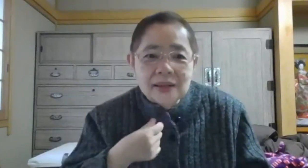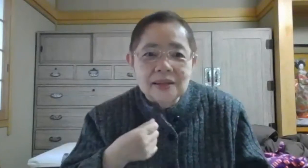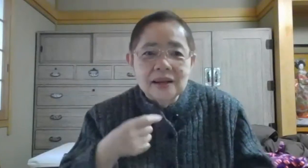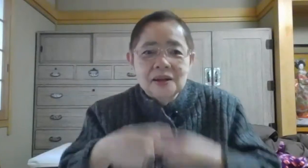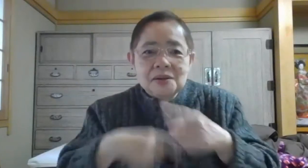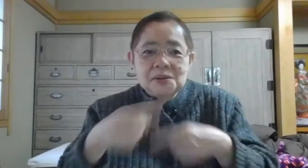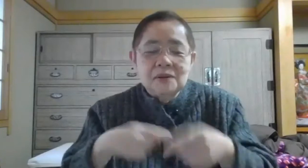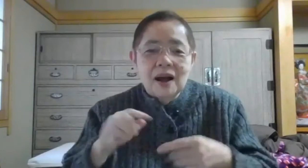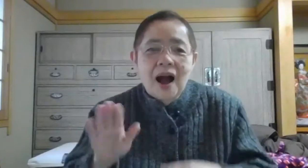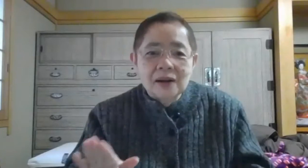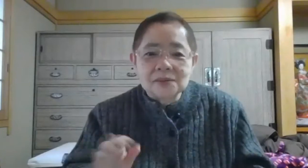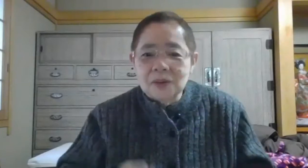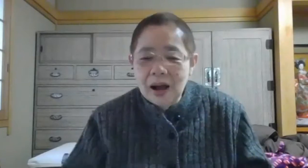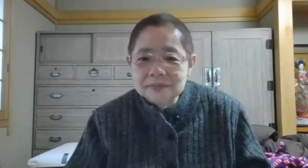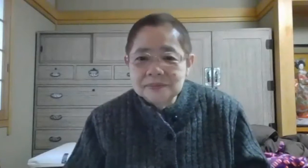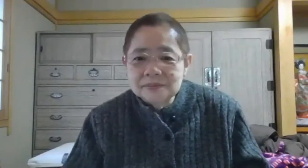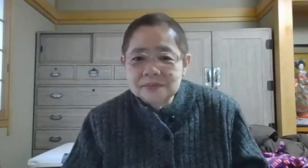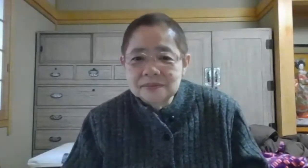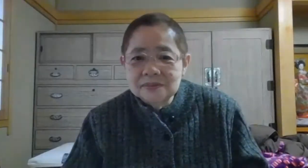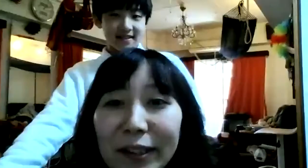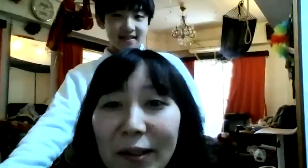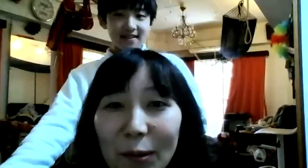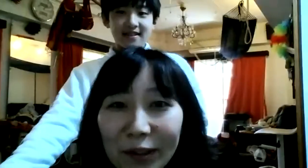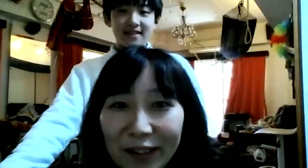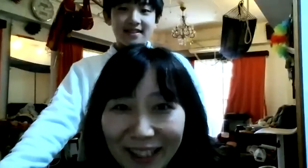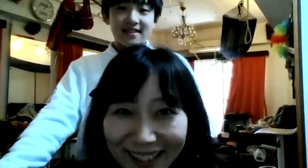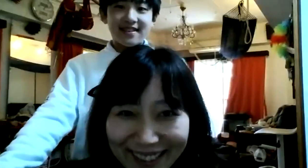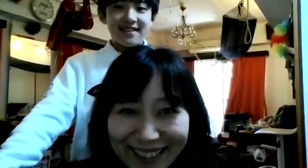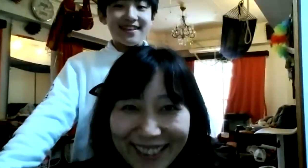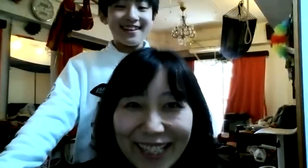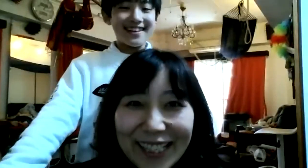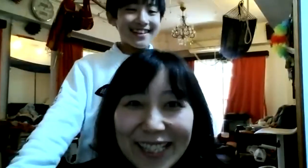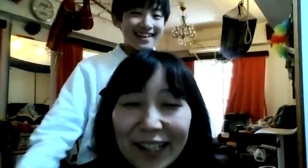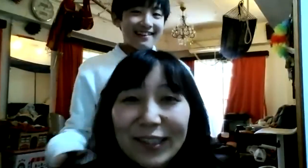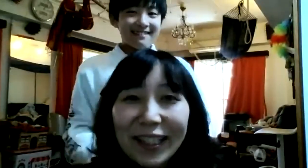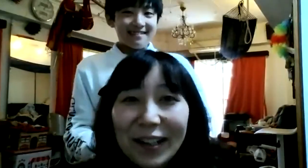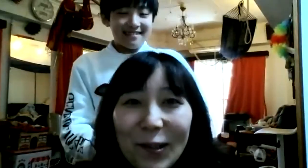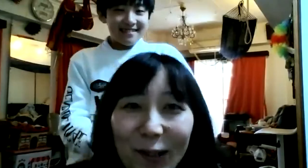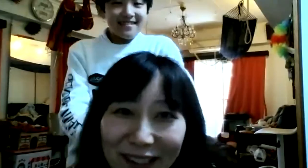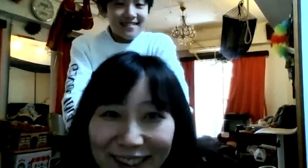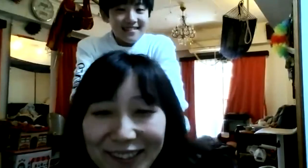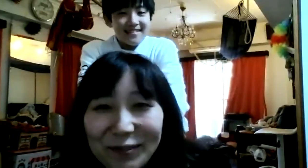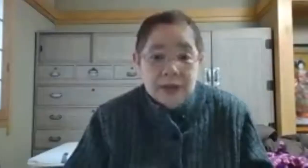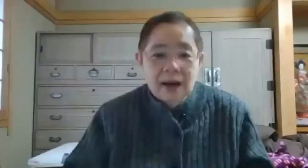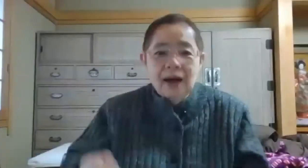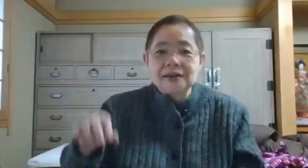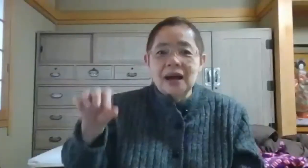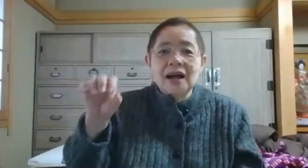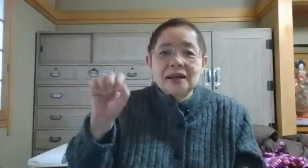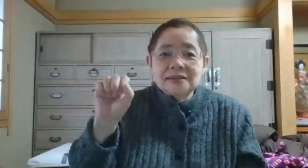手話があるとかさく太郎さく太郎さんさ